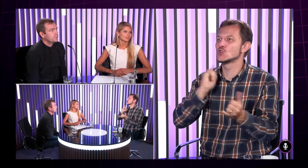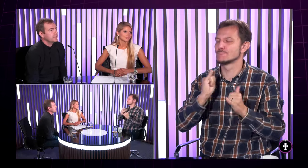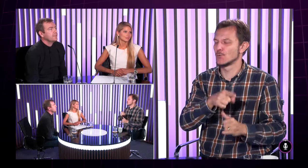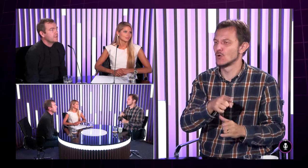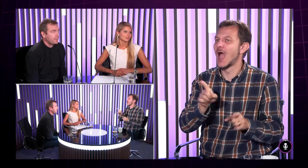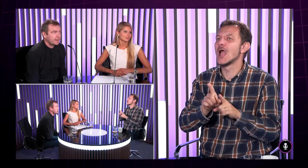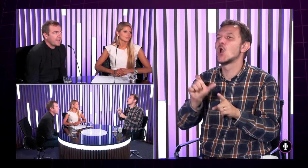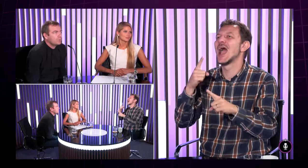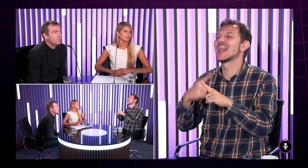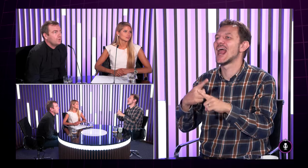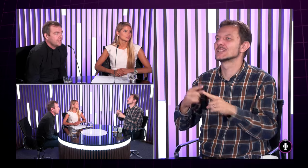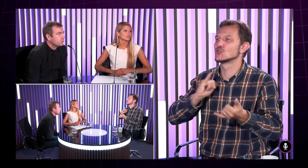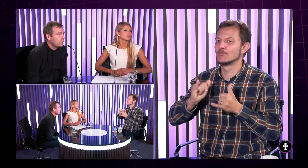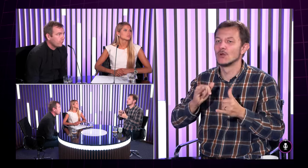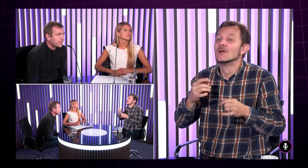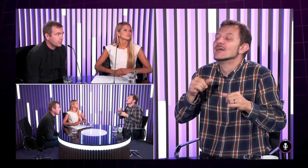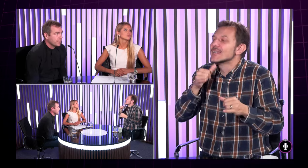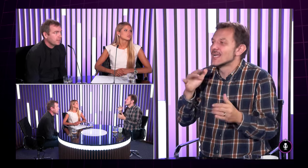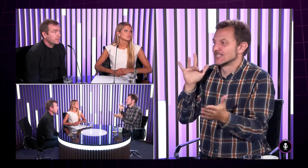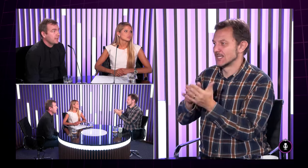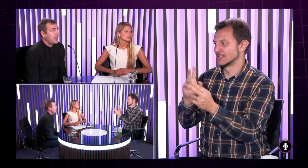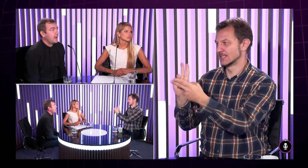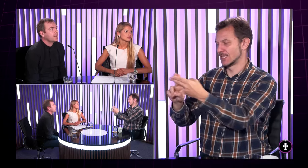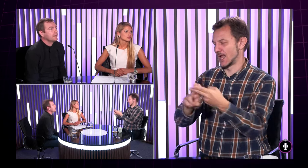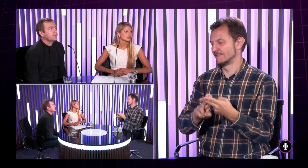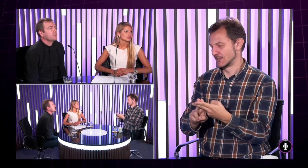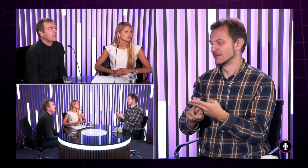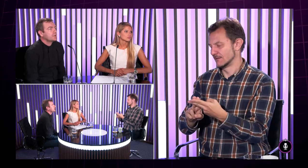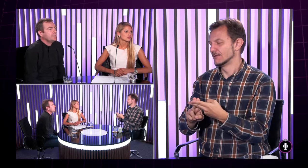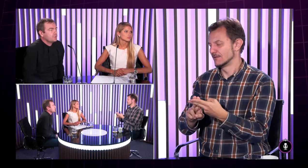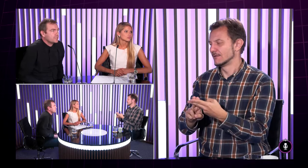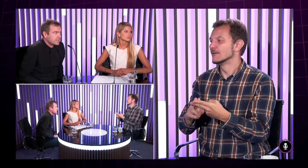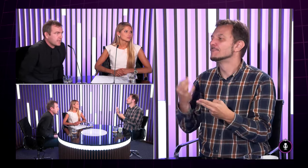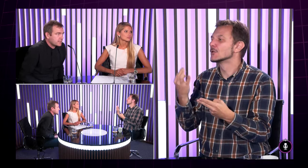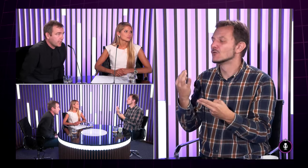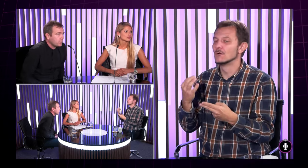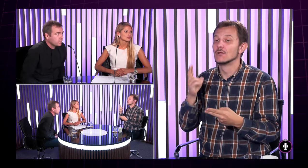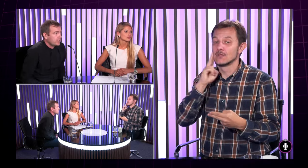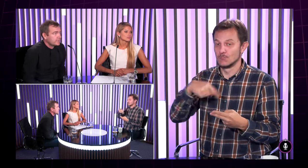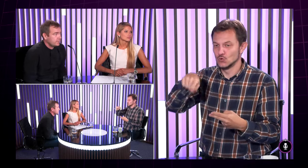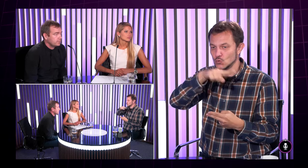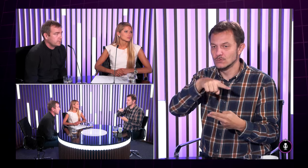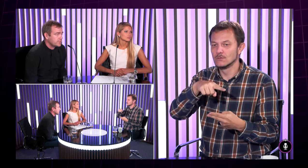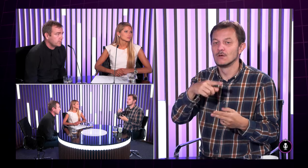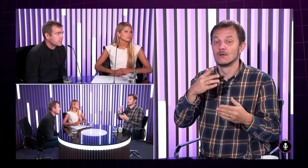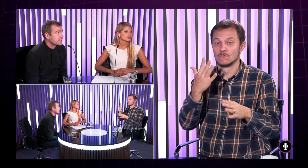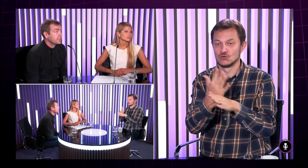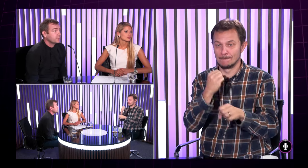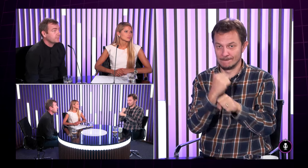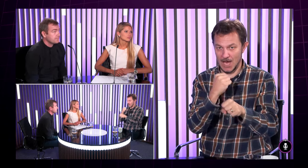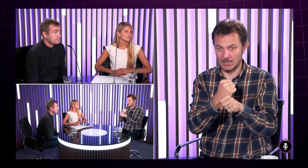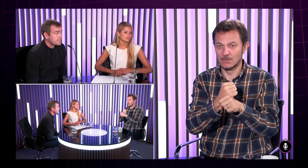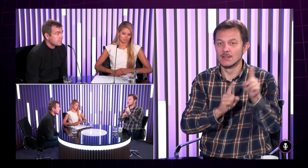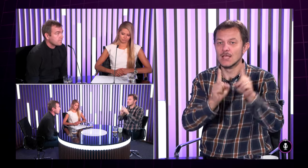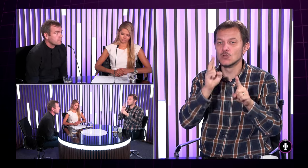šport nevnímame len ako nie je to len o výkone ale je to ako keby je to cesta k cieľu k tomu vzávnemu sa